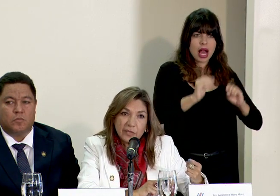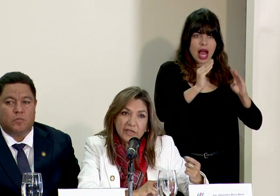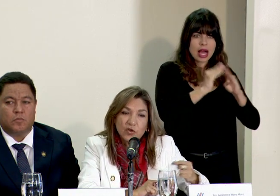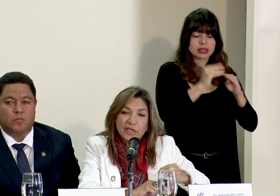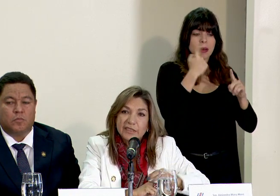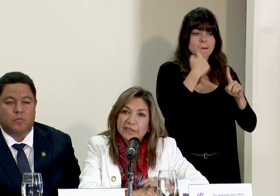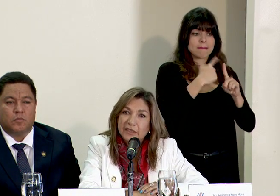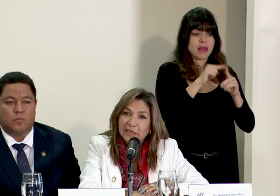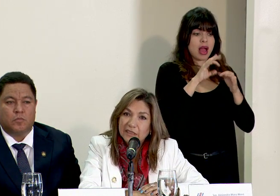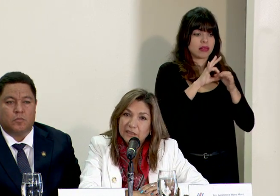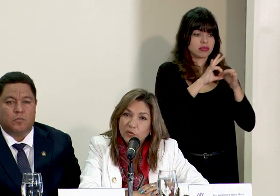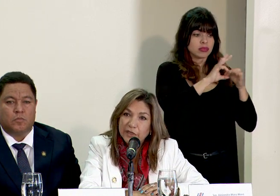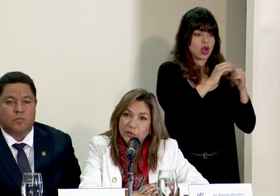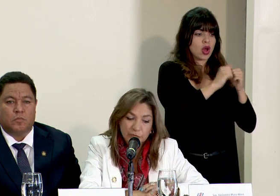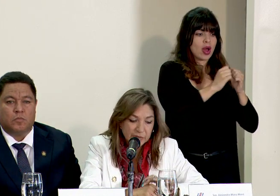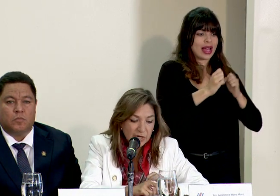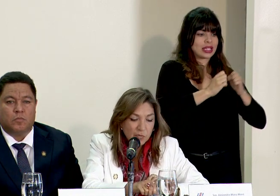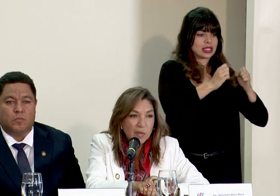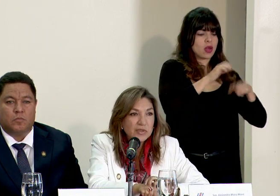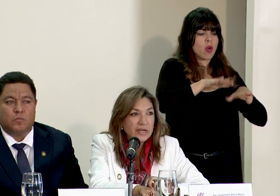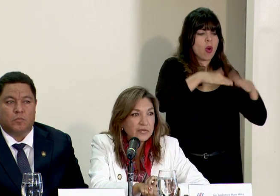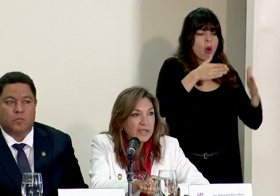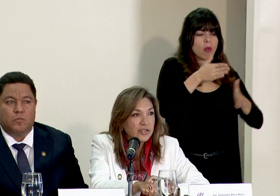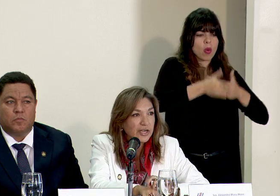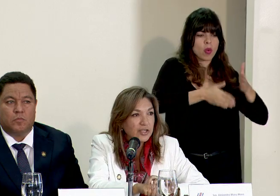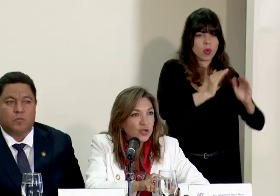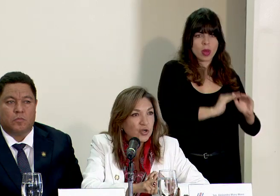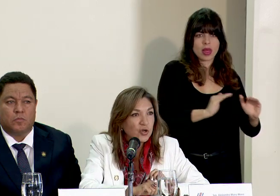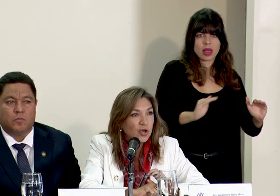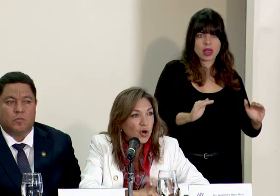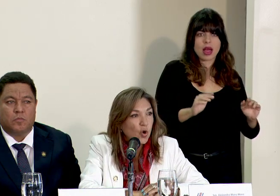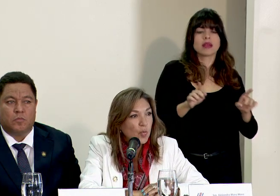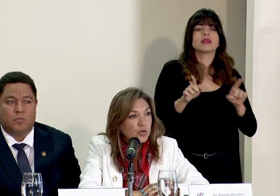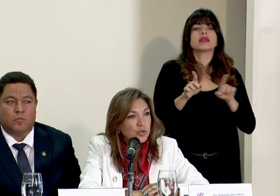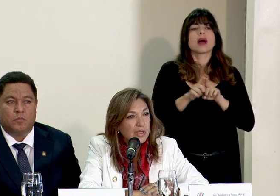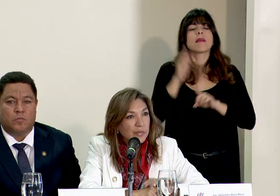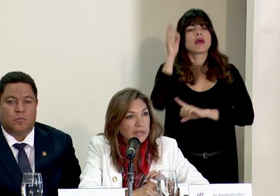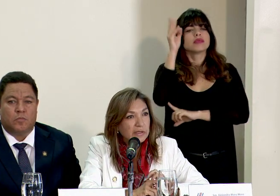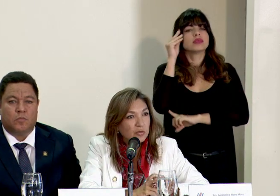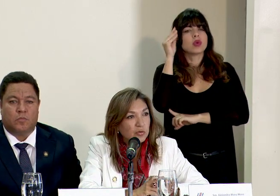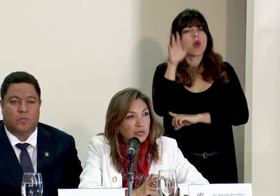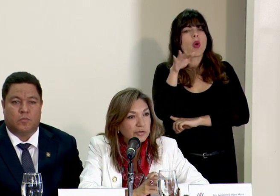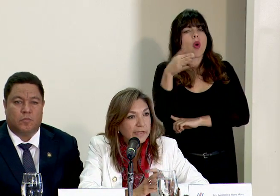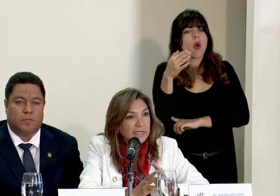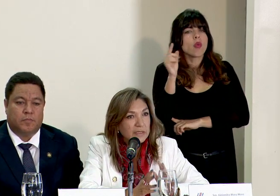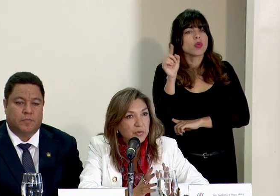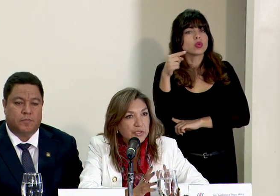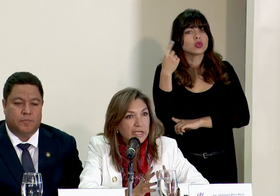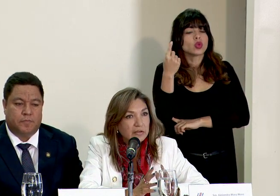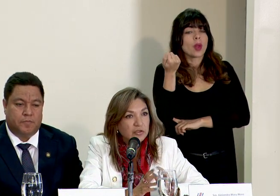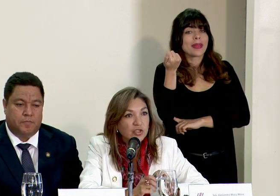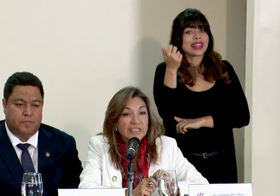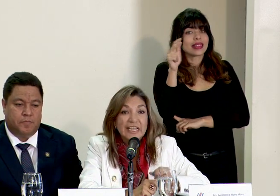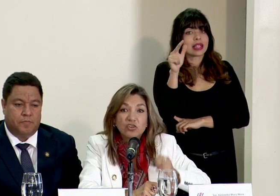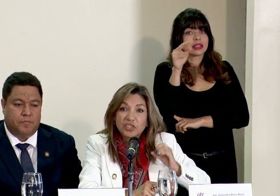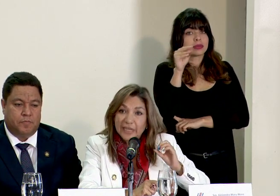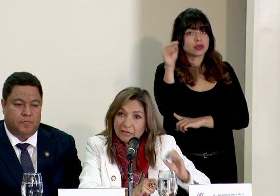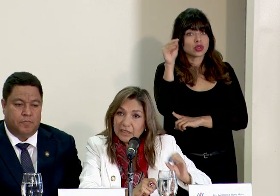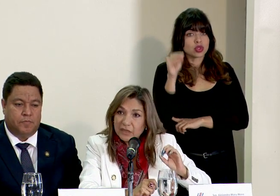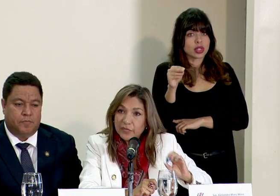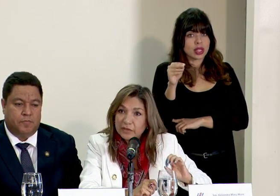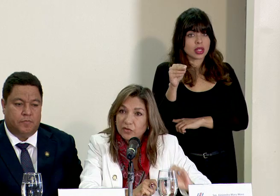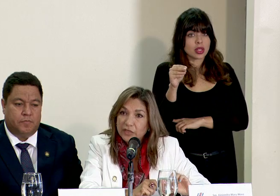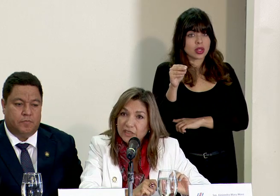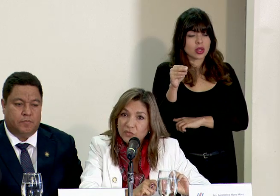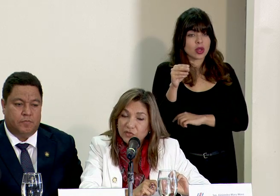relación además con las estrategias de cuido. Vamos a reflexionar sólo cómo solamente un 13% de los